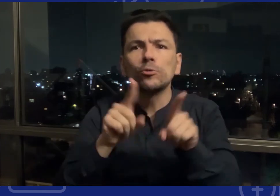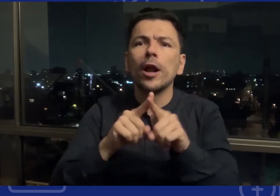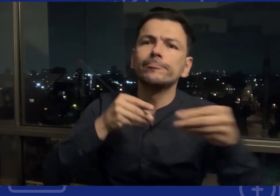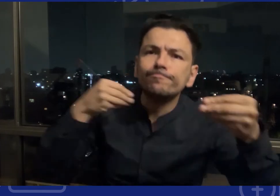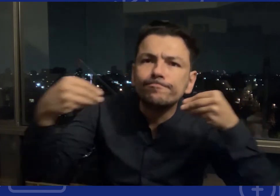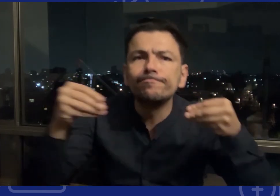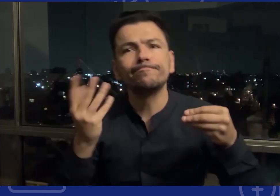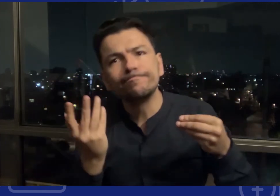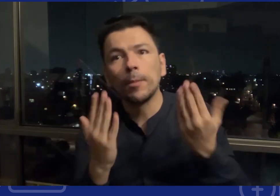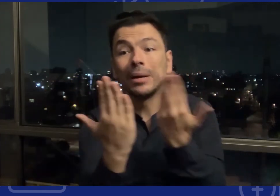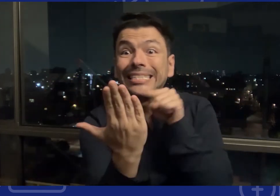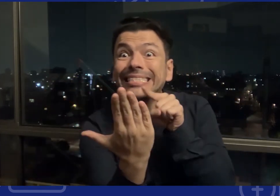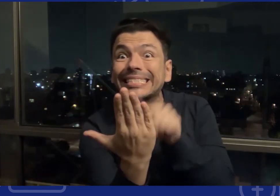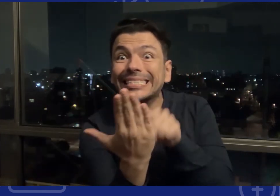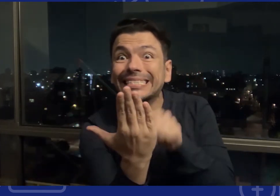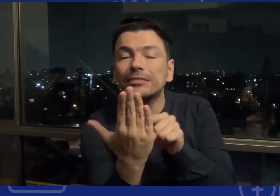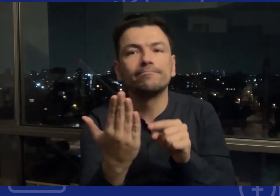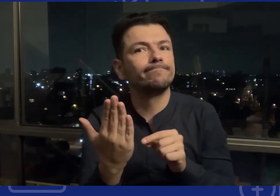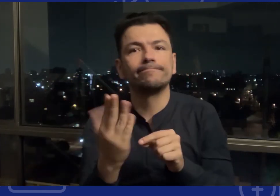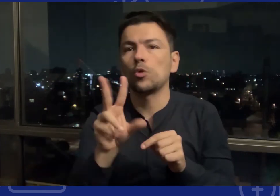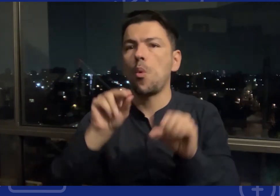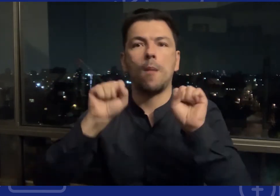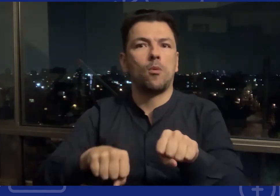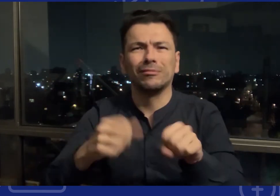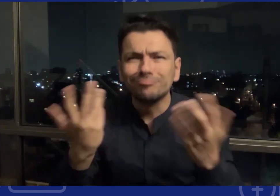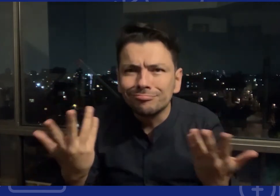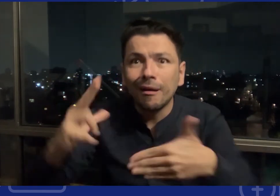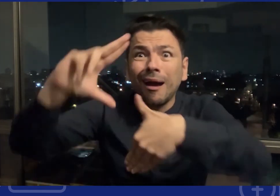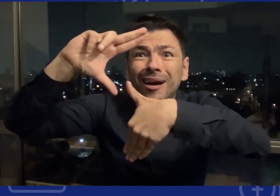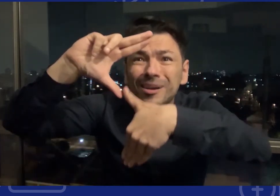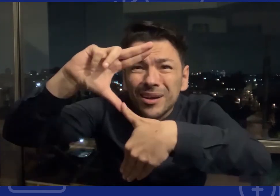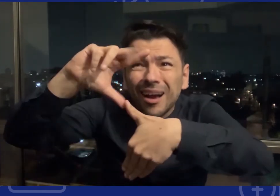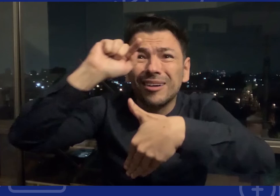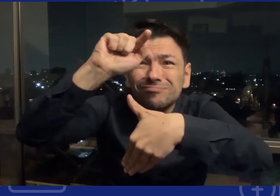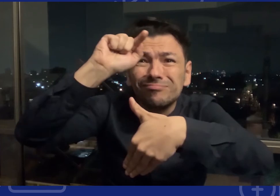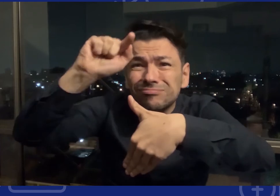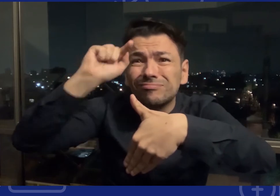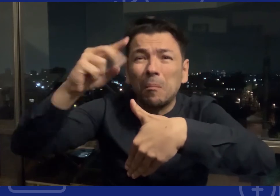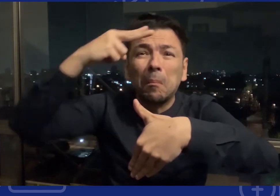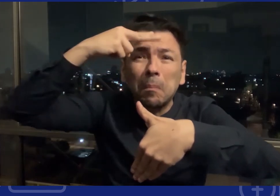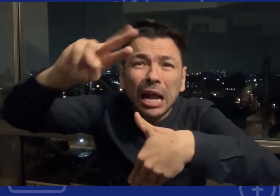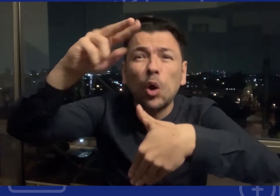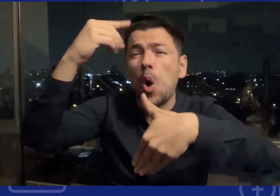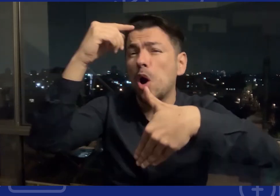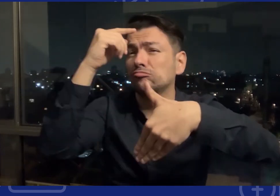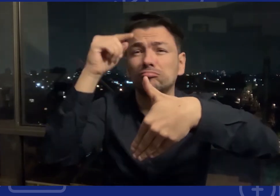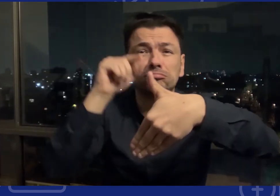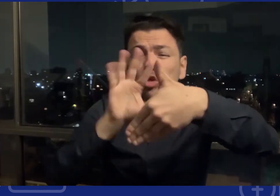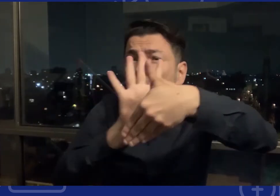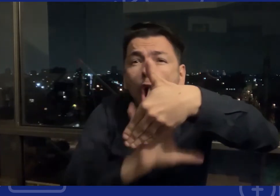una sanción este protocolo da también la posibilidad para que se pueda realizar por ejemplo en América Latina países como México y